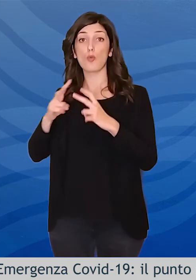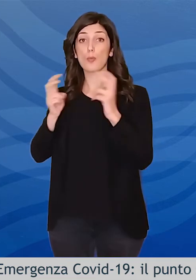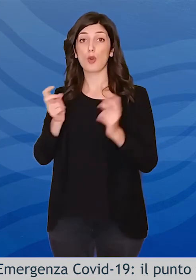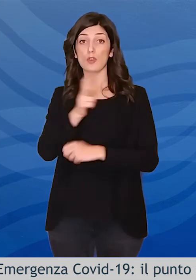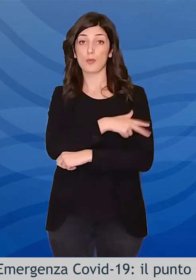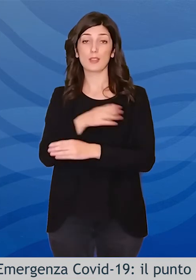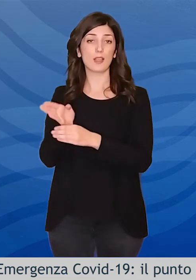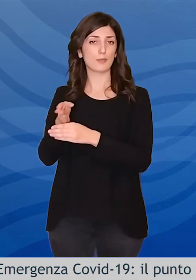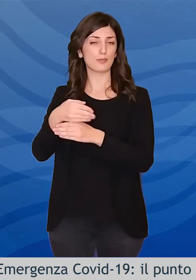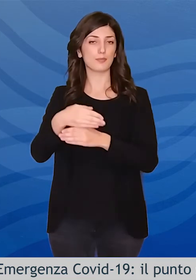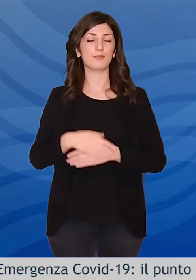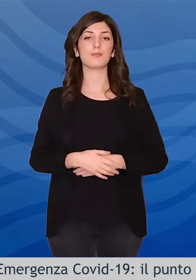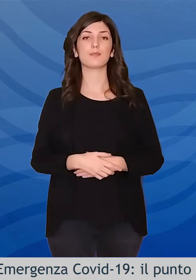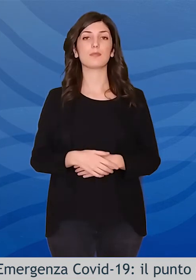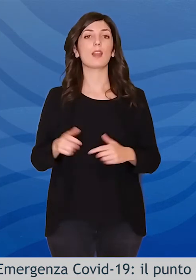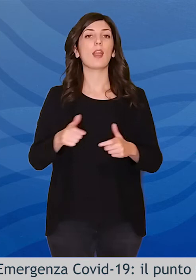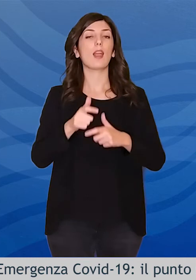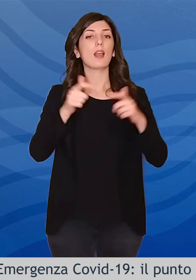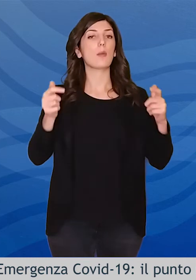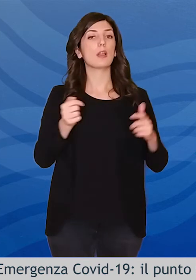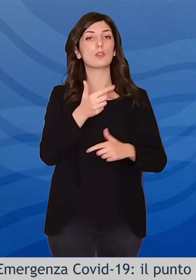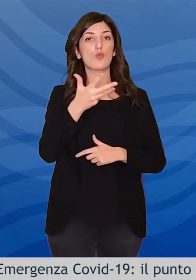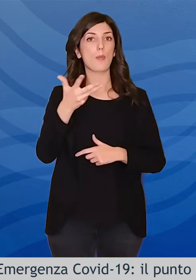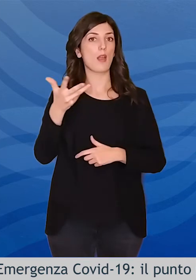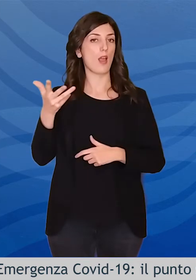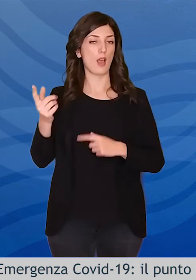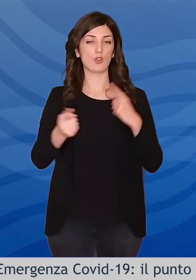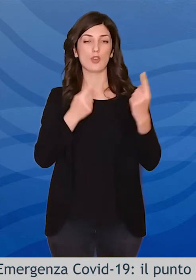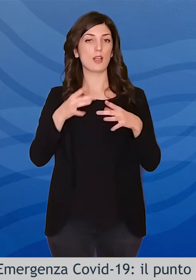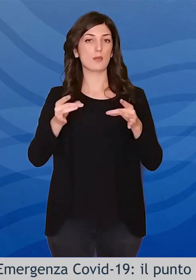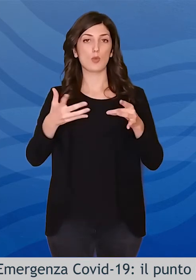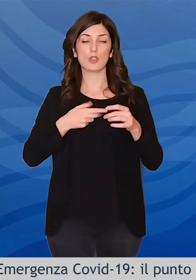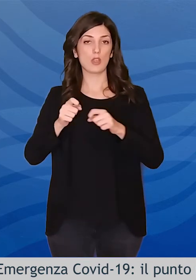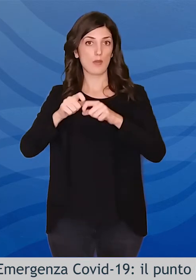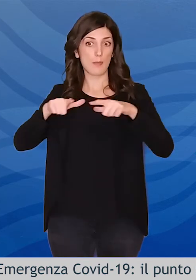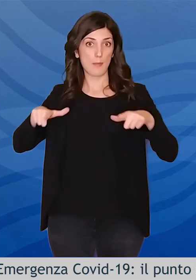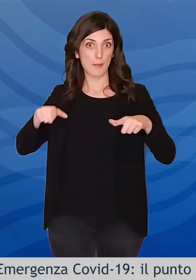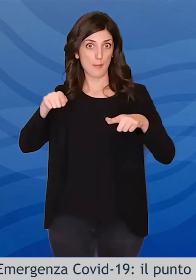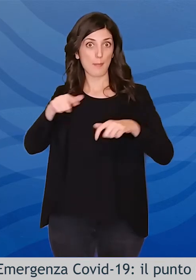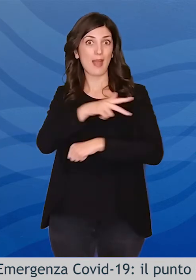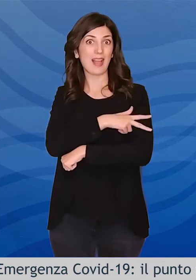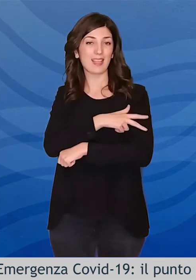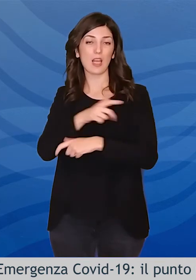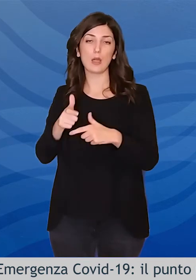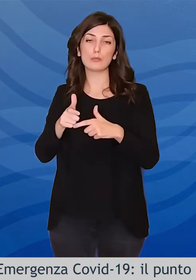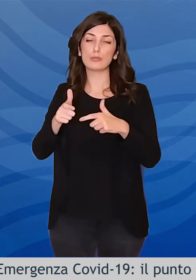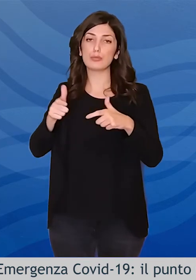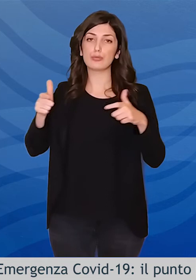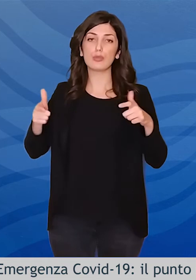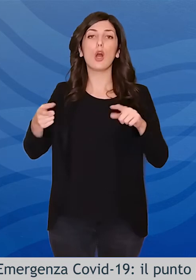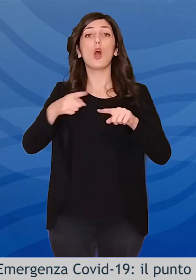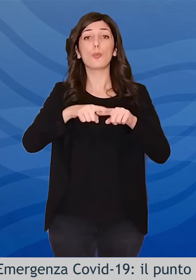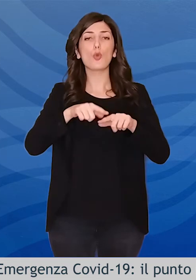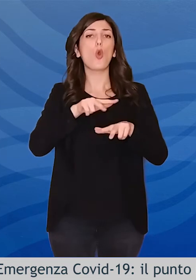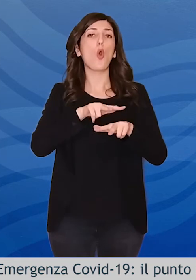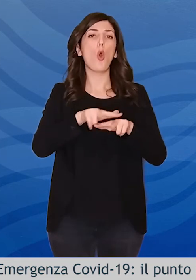provincia. Incroamenti numerici dei casi si osservano nuovamente nella città di Matera oltre che in alcuni comuni